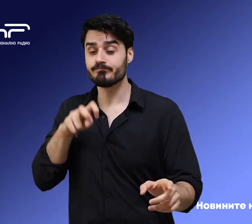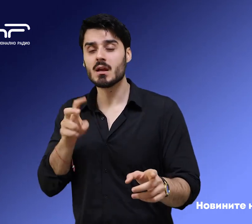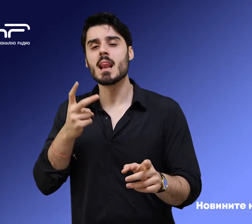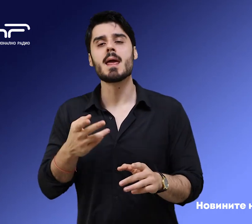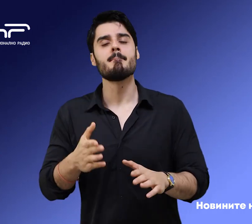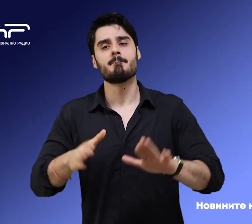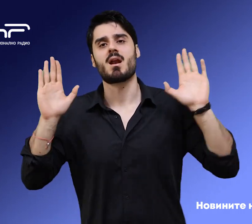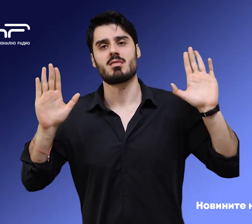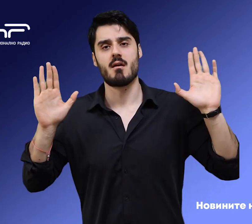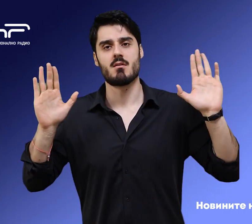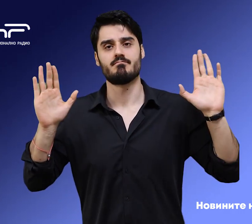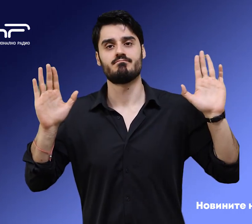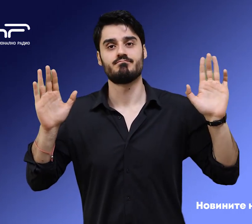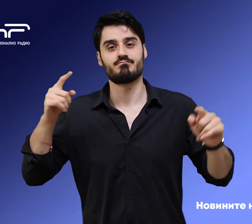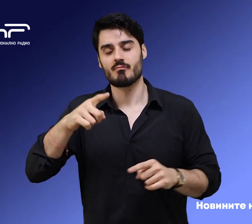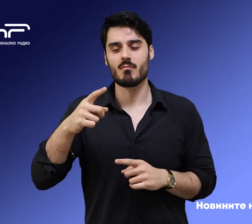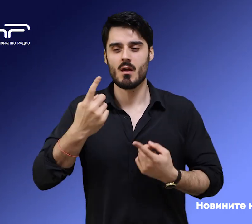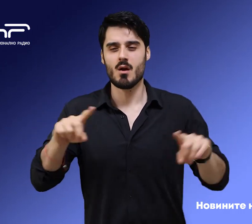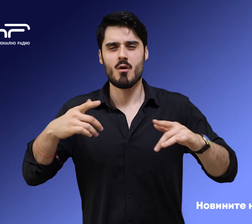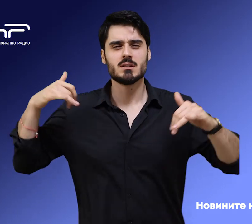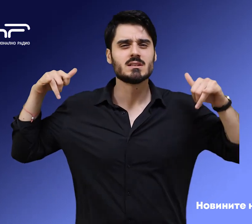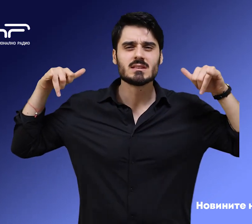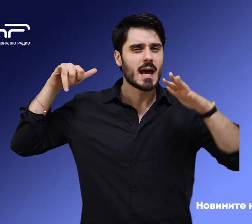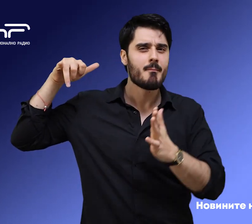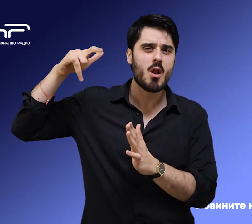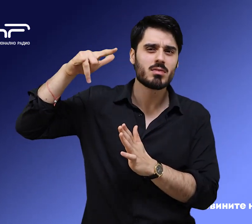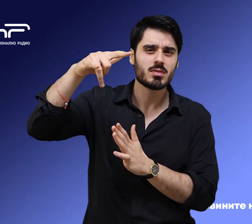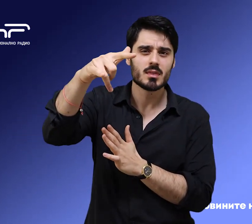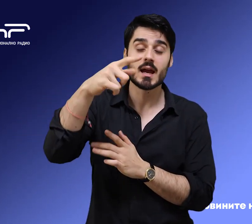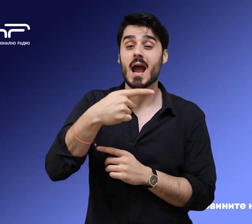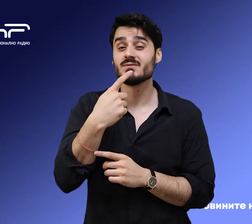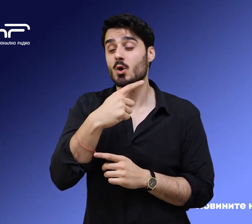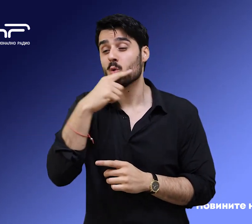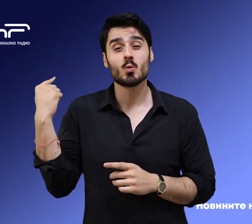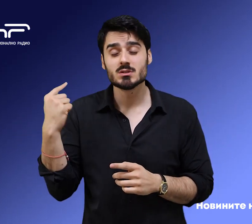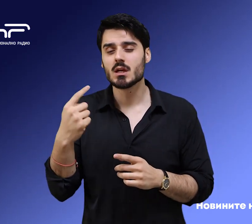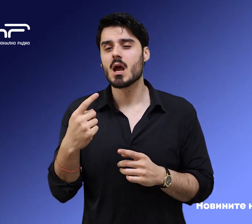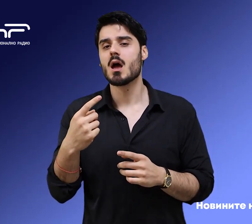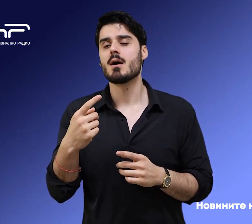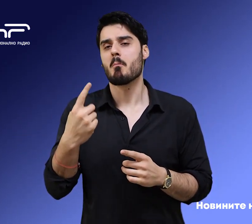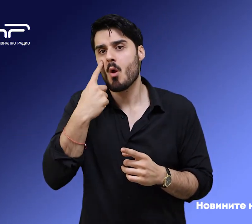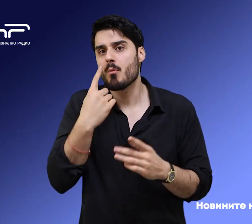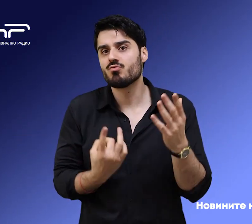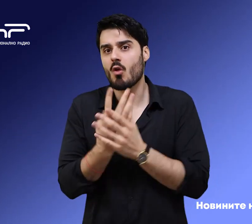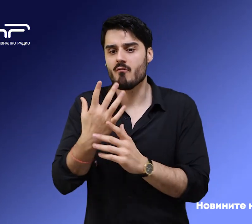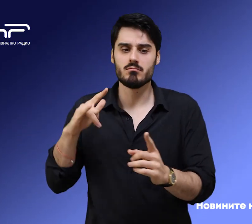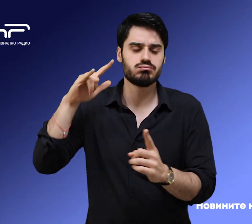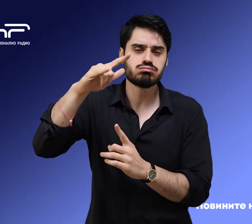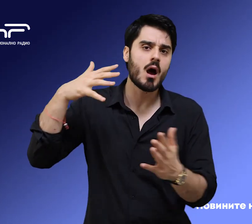предадат. От командването на военно-въздушните сили съобщават, че руските сили са направили нов опит да атакуват украинска инфраструктура